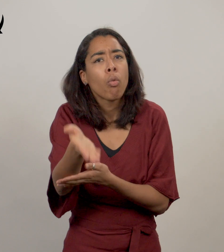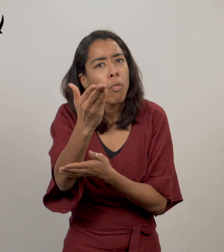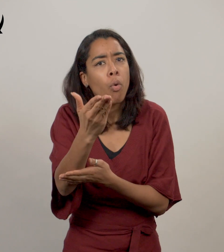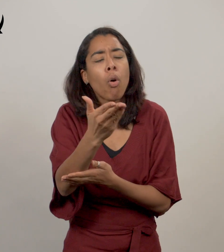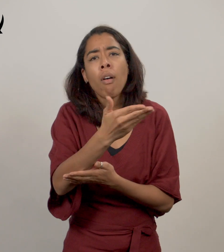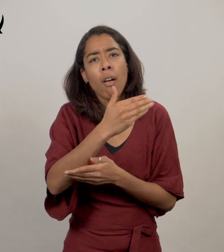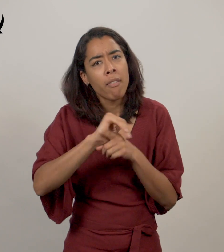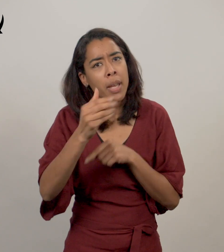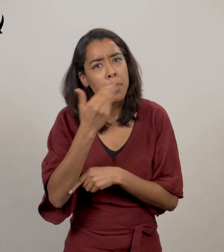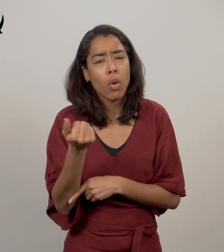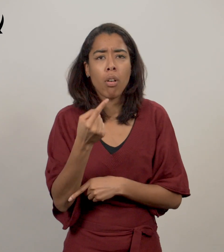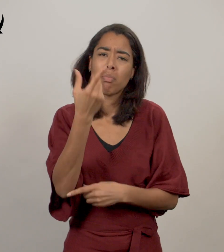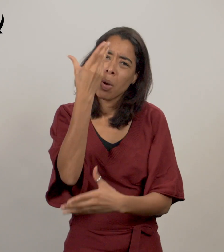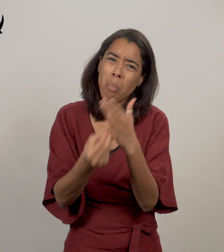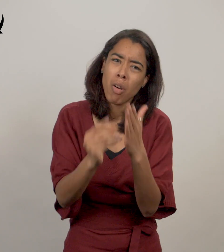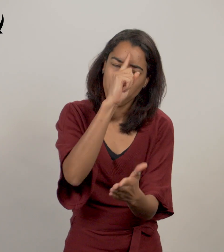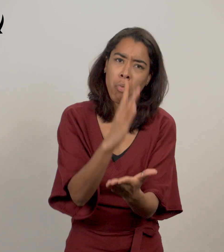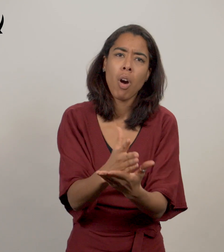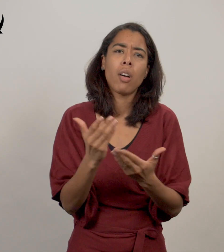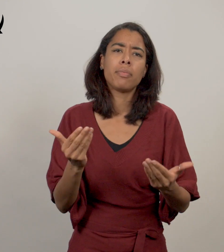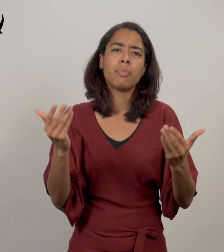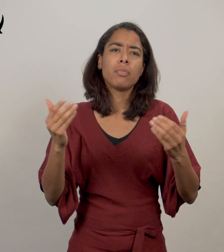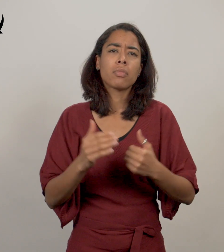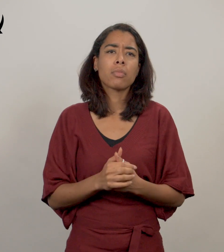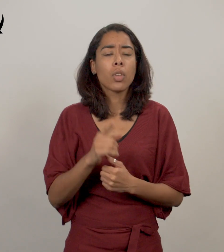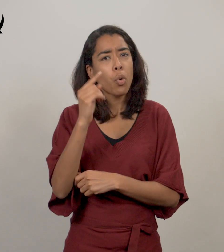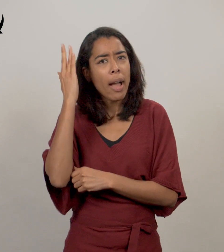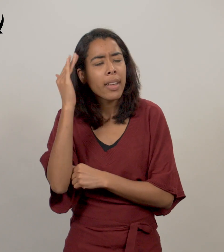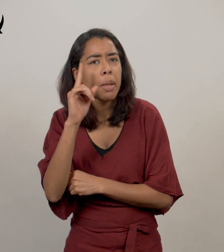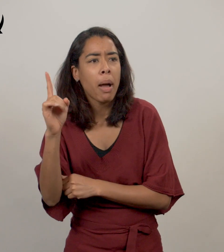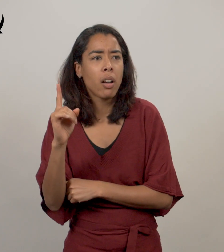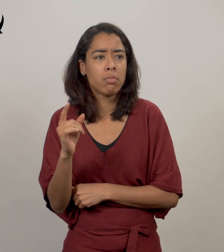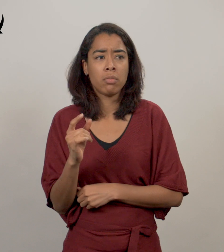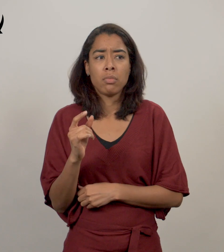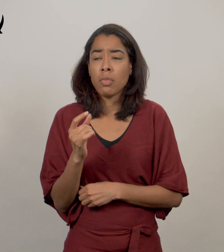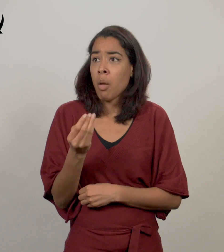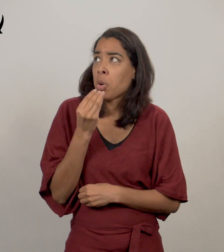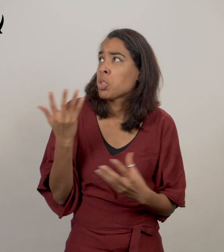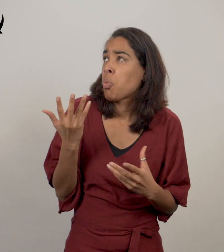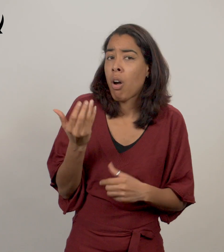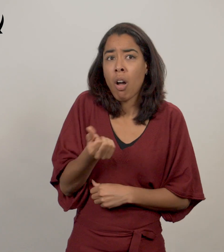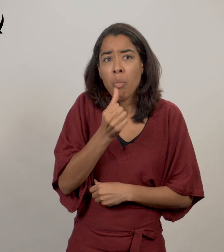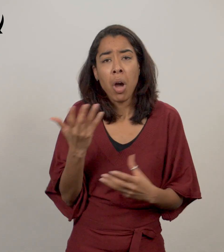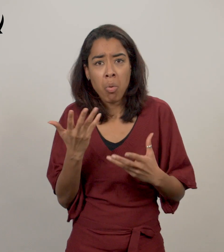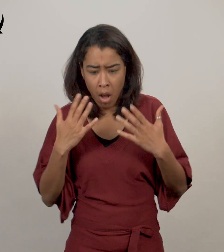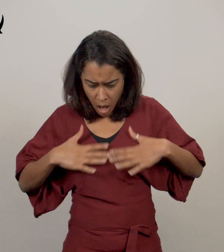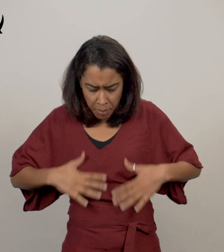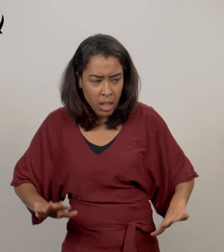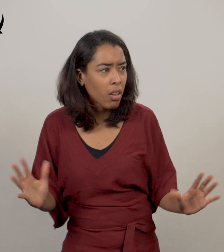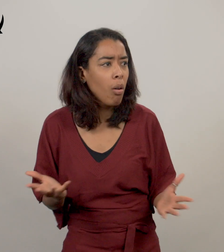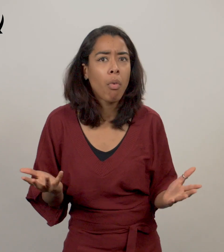vous, gens de peu de foi ? Ne vous inquiétez donc pas et ne dites pas que mangerons-nous, que boirons-nous, avec quoi nous habillerons-nous ?